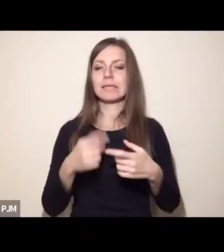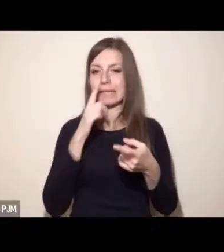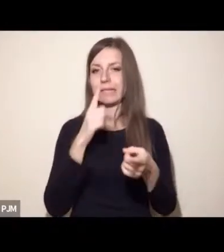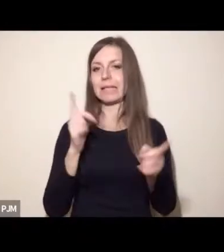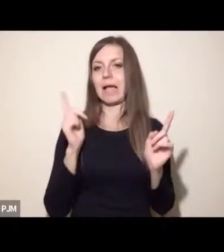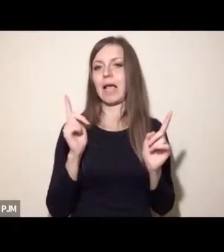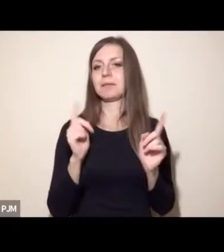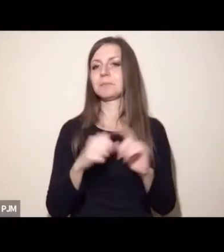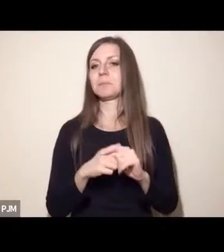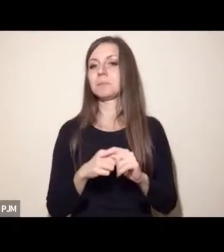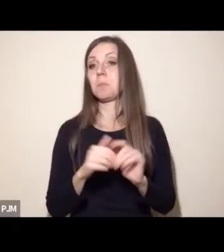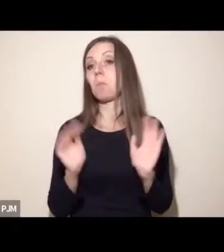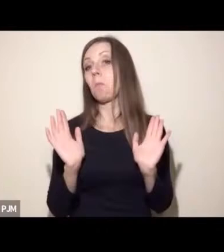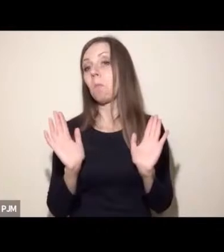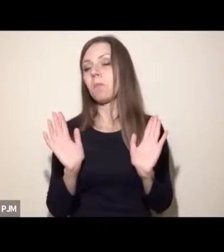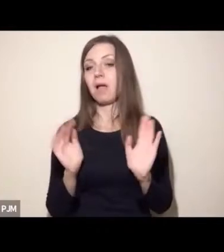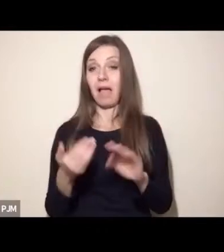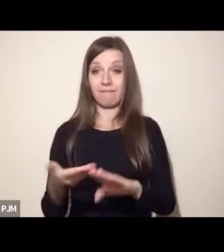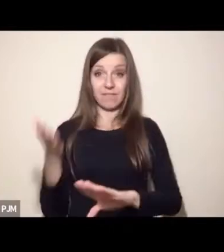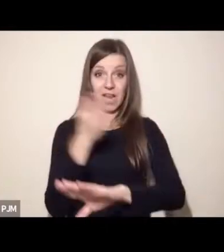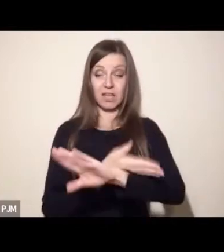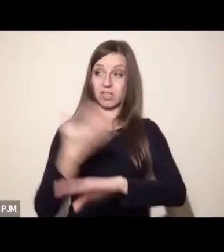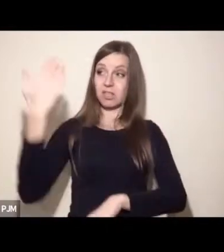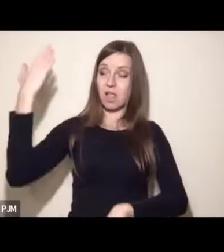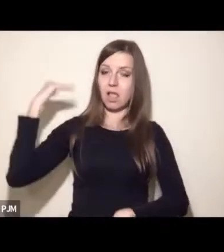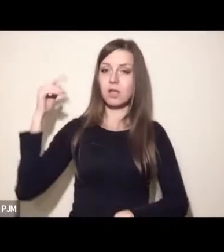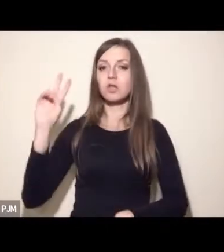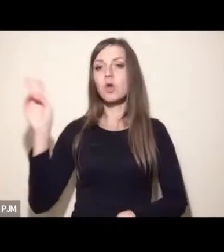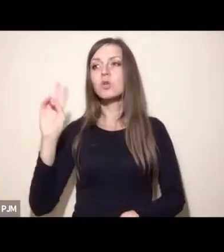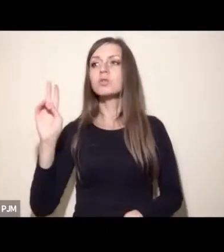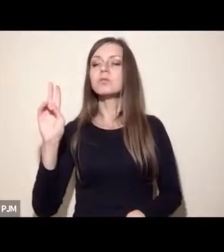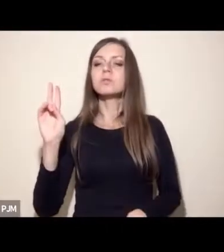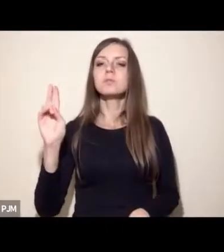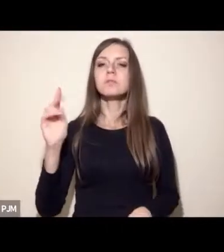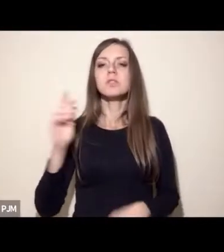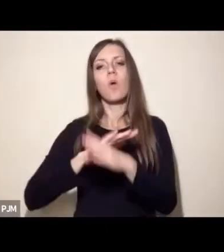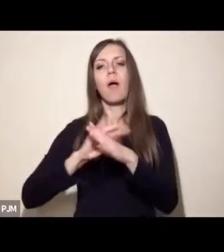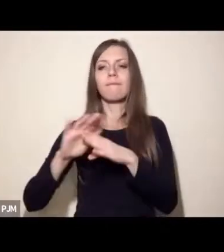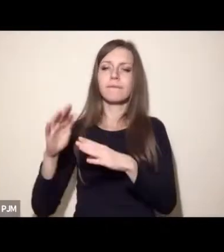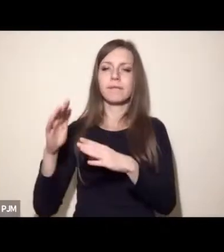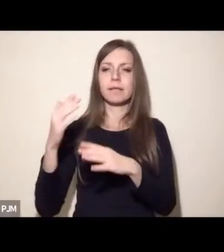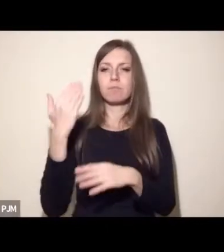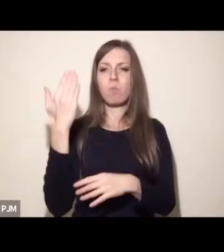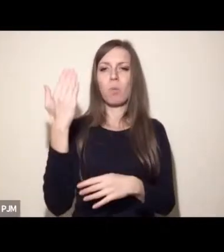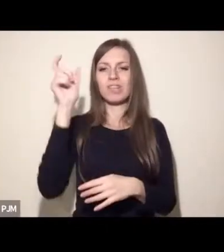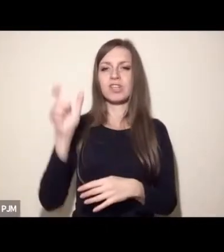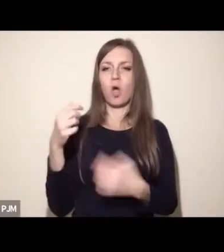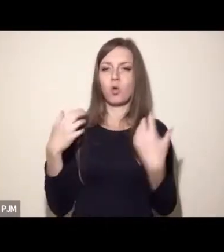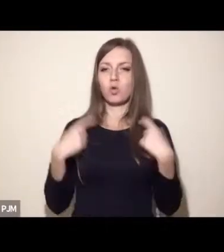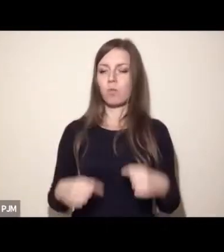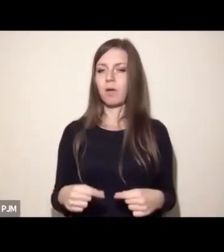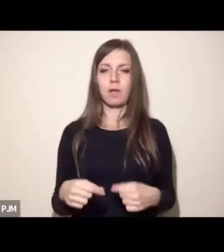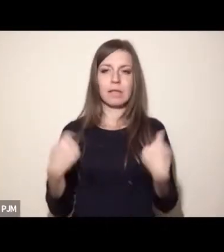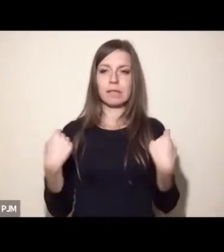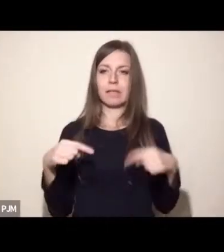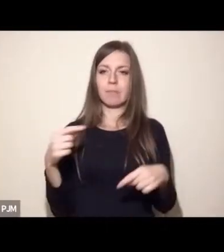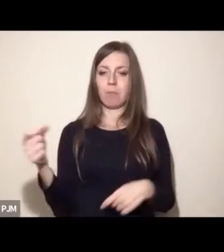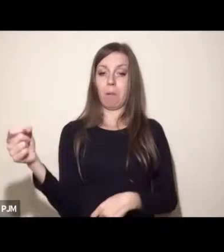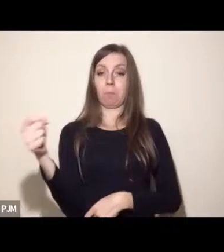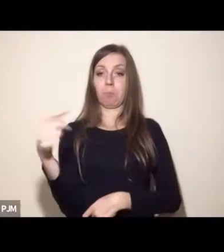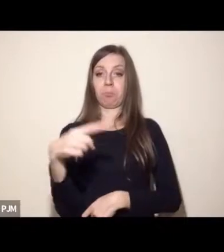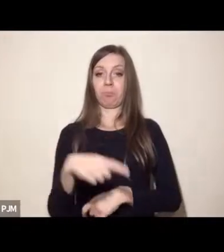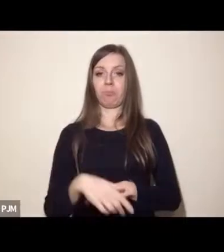Nigdy wcześniej żadna osoba pełniąca jakąkolwiek funkcję publiczną w naszym kraju nie podała do publicznej